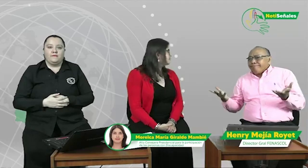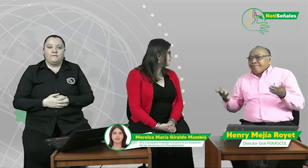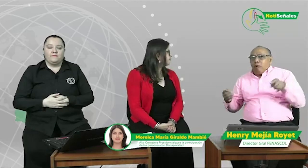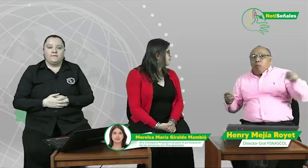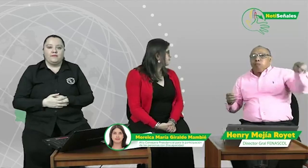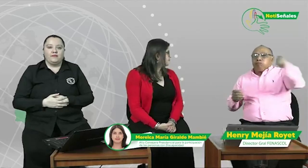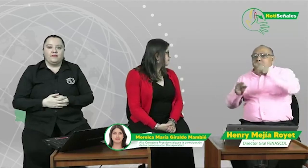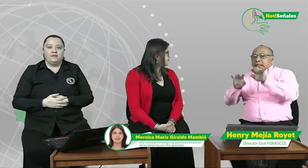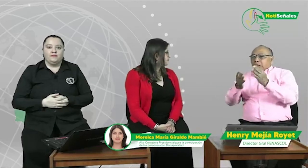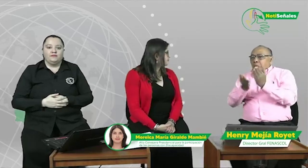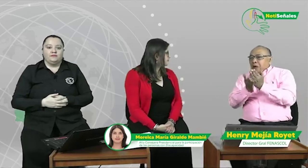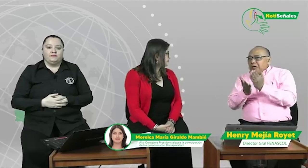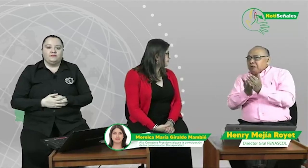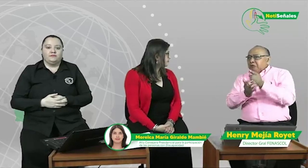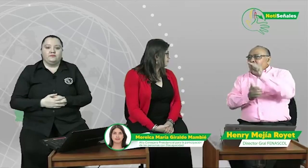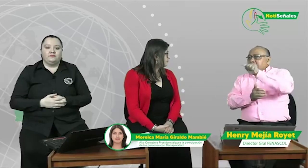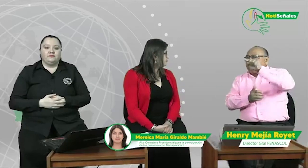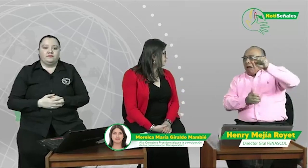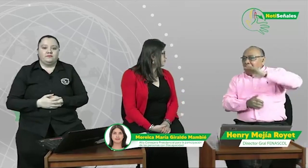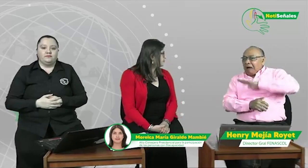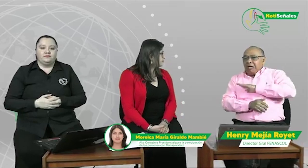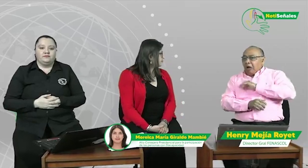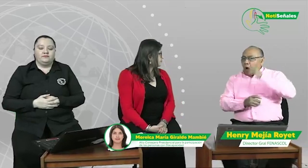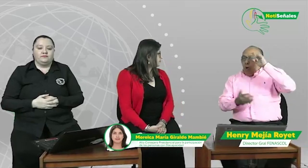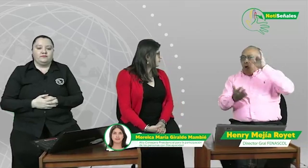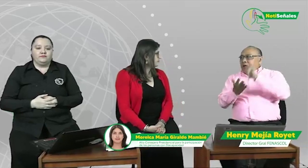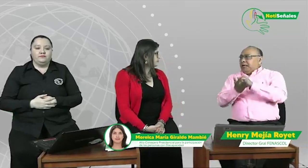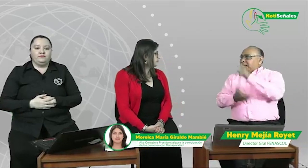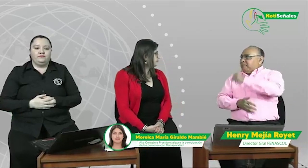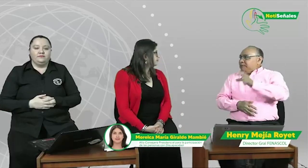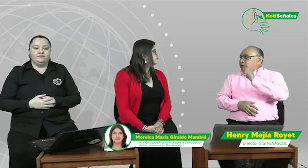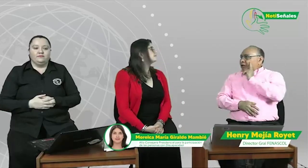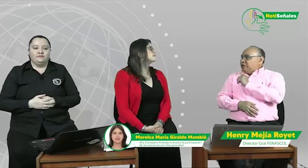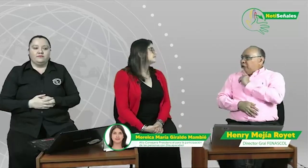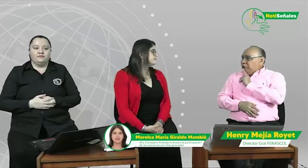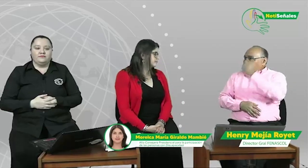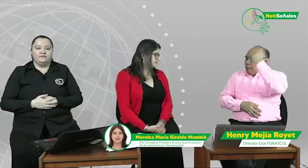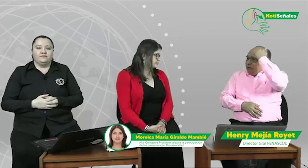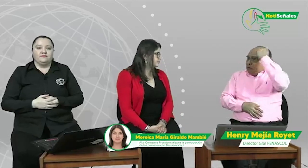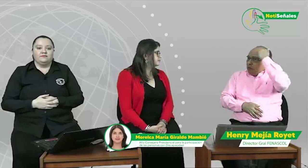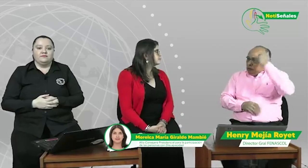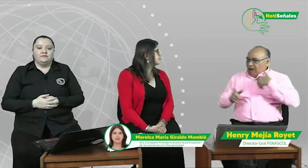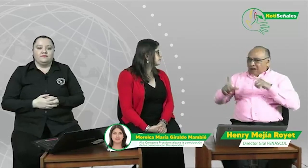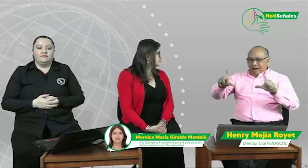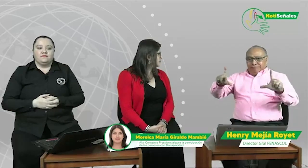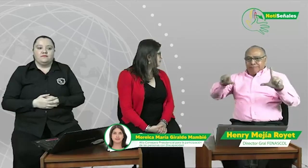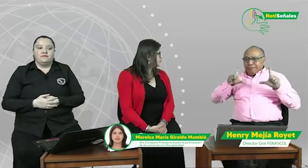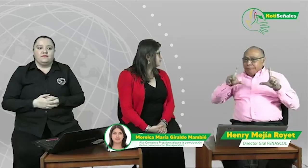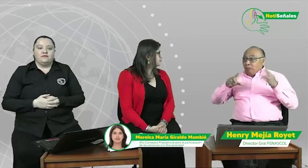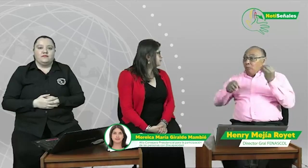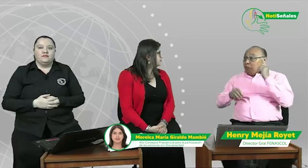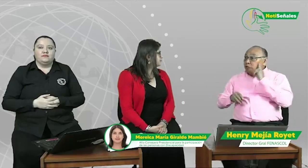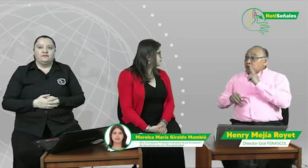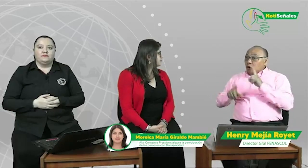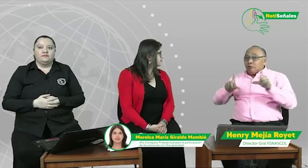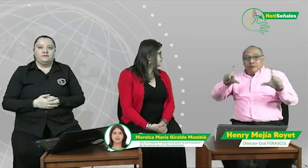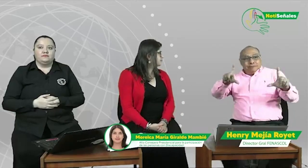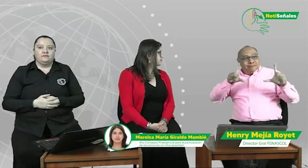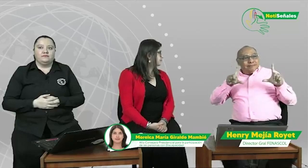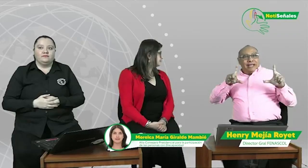previamente, en las secretarías de educación o en las demás entes territoriales quizás no creen en las personas sordas, aun cuando